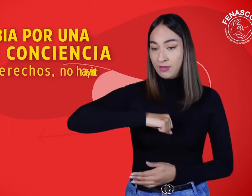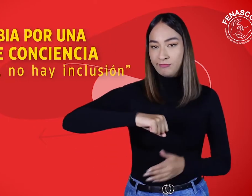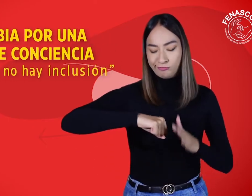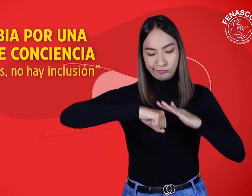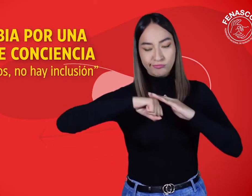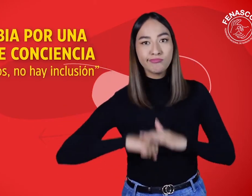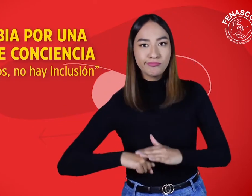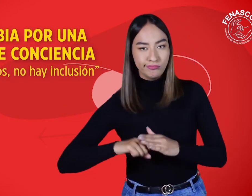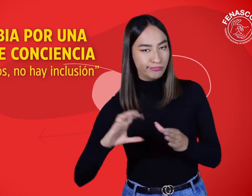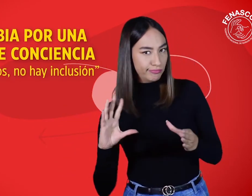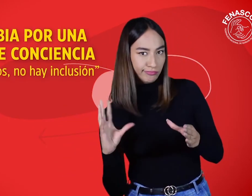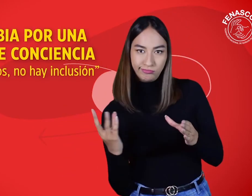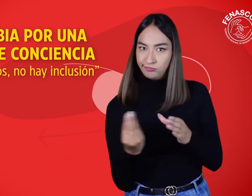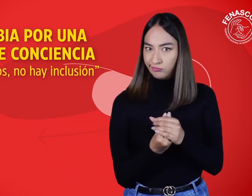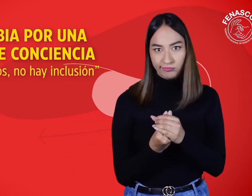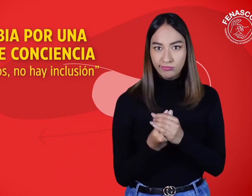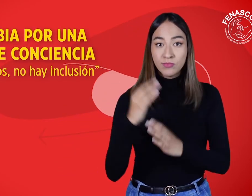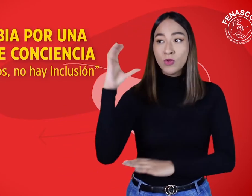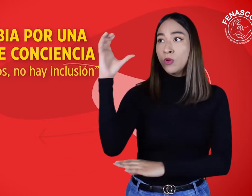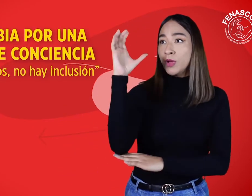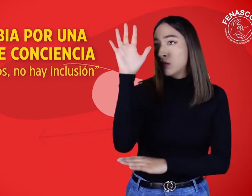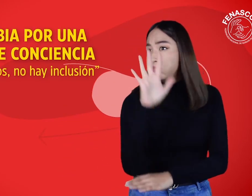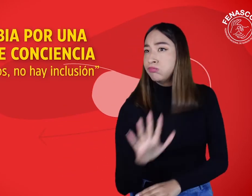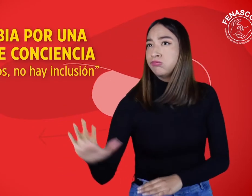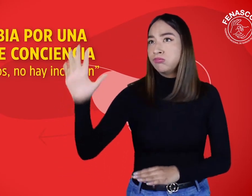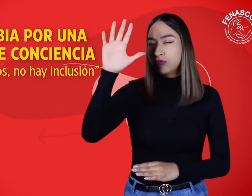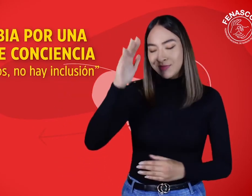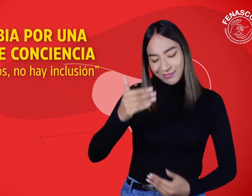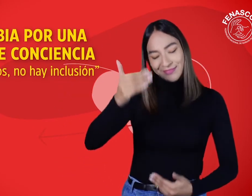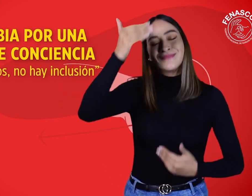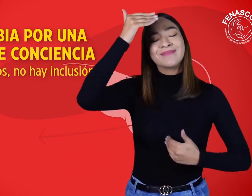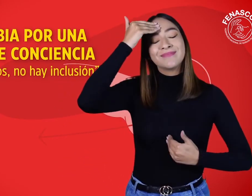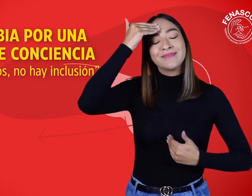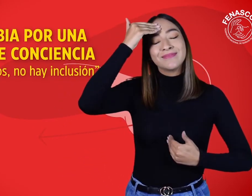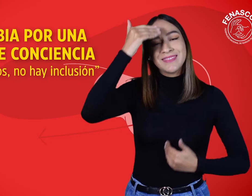Colombia por una toma de conciencia. Sin derechos no hay inclusión.